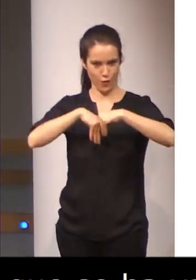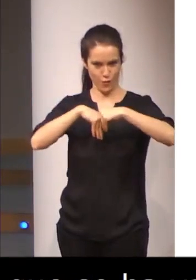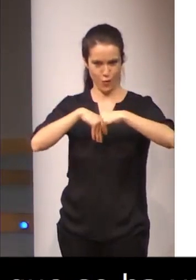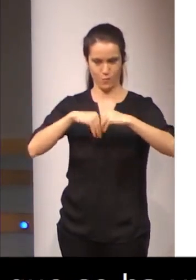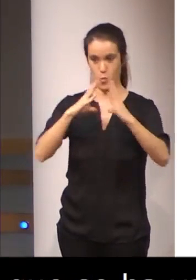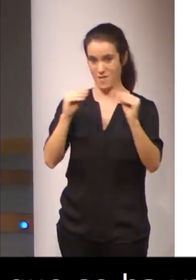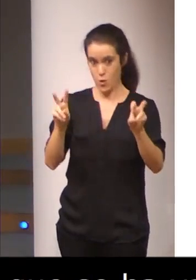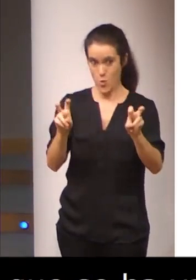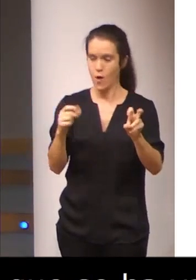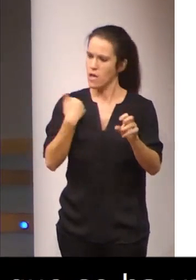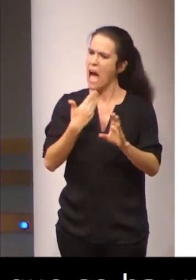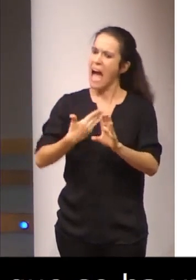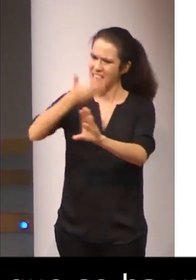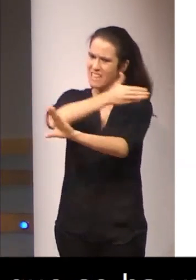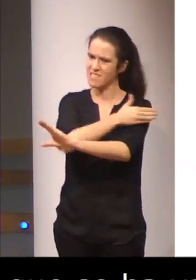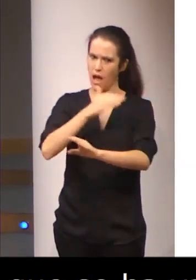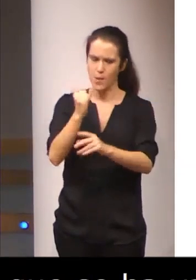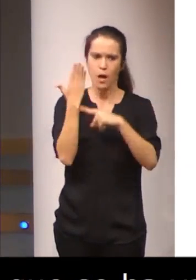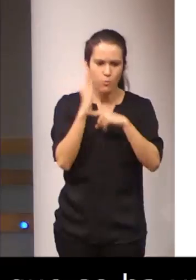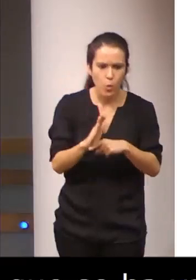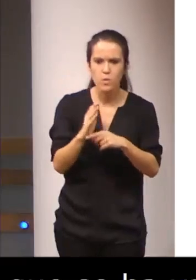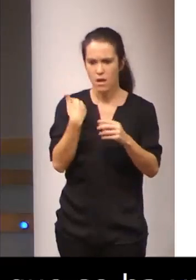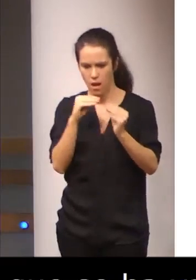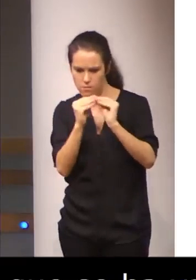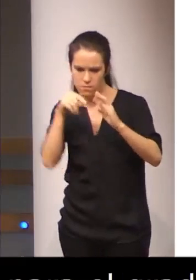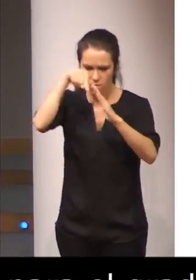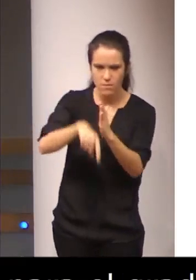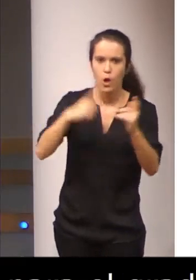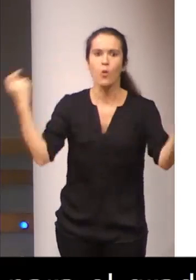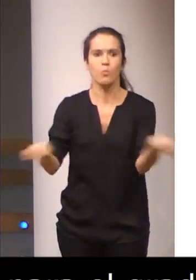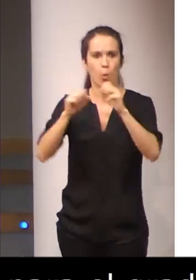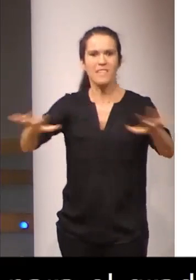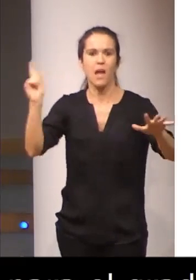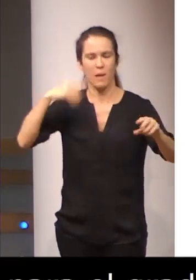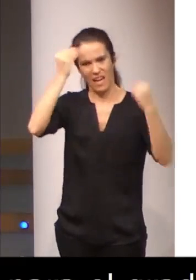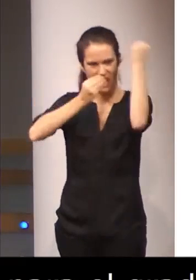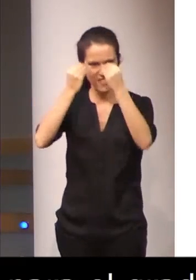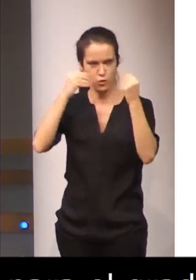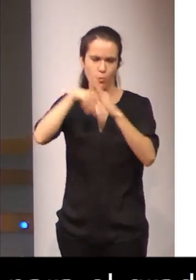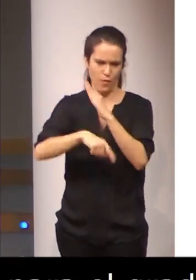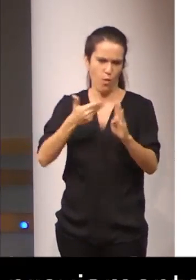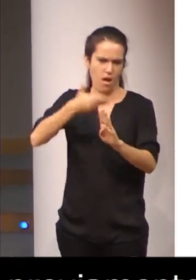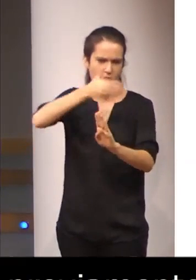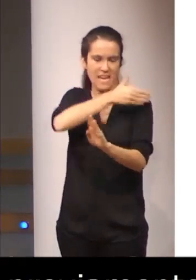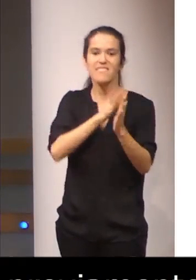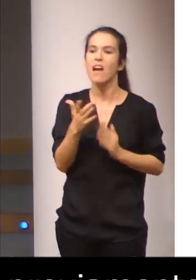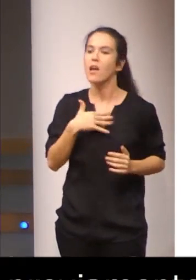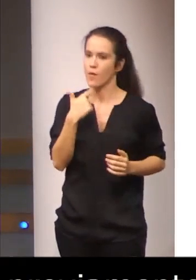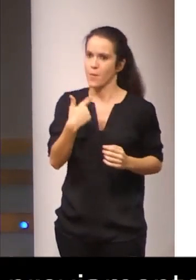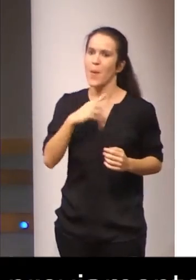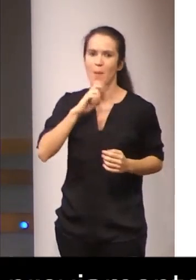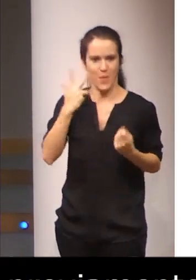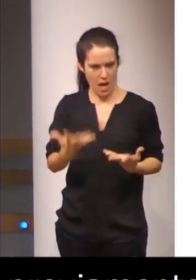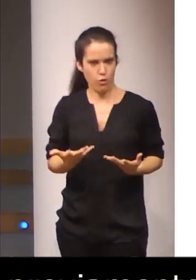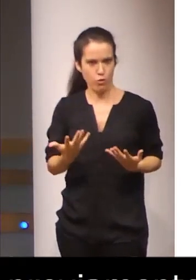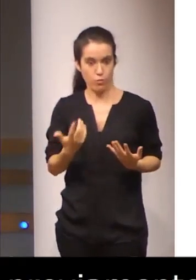propuesta que se ha trabajado, se ha elaborado y que se ha publicado y, sobre todo, se ha reflexionado en profundidad. Con eso quiero poner en valor el trabajo realizado